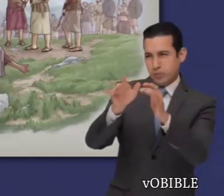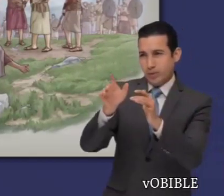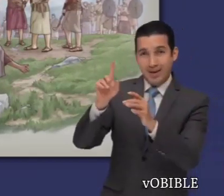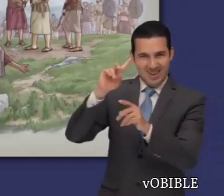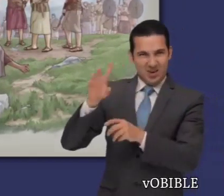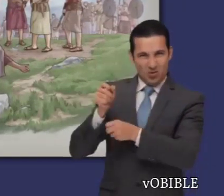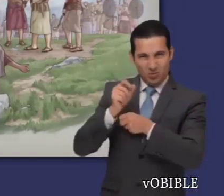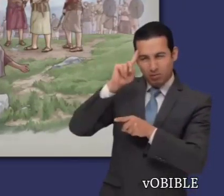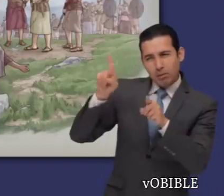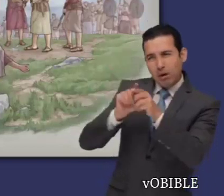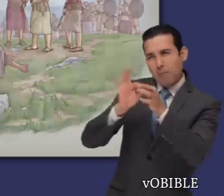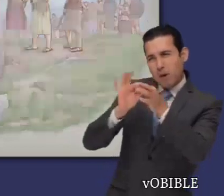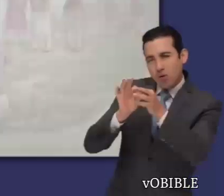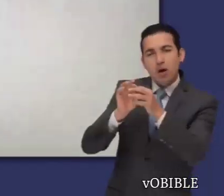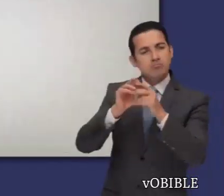les perdona la vida.